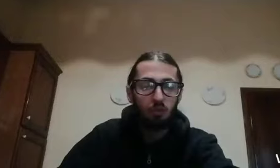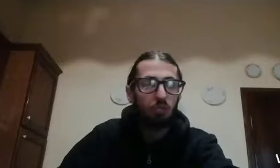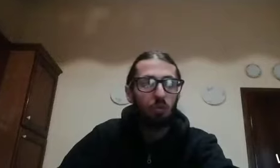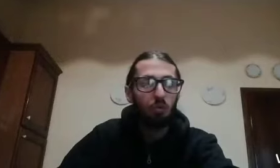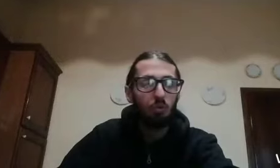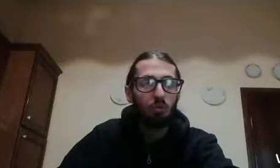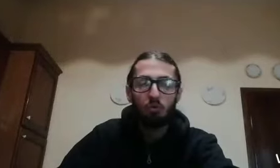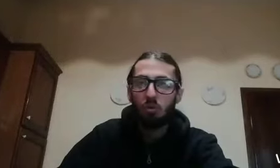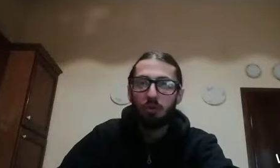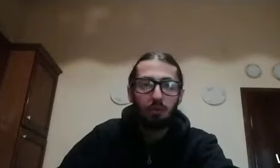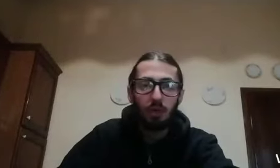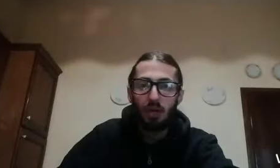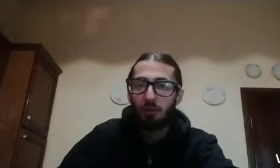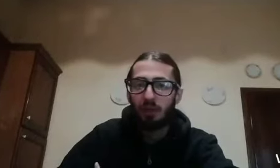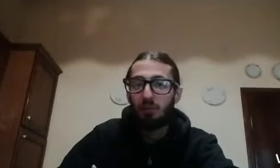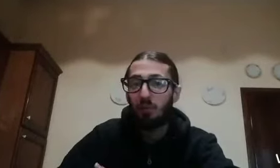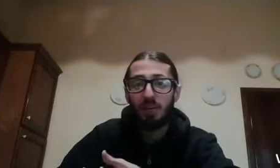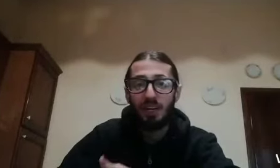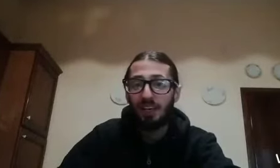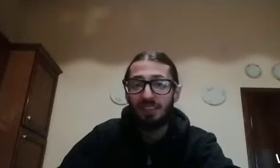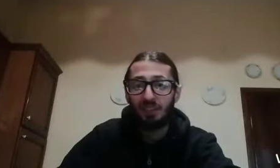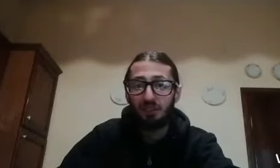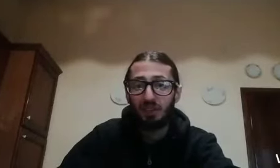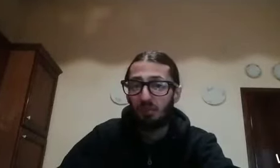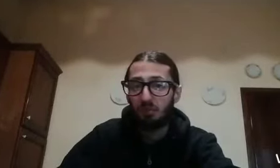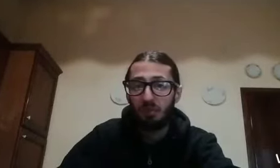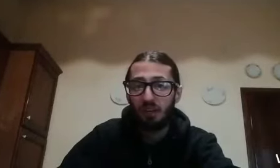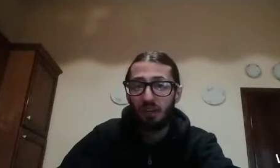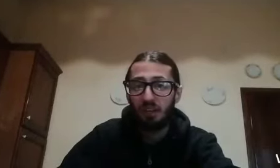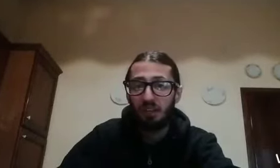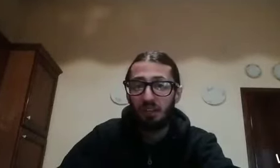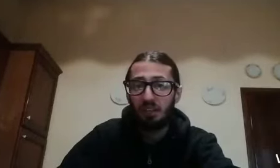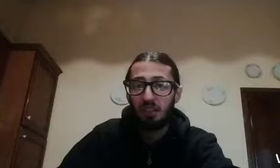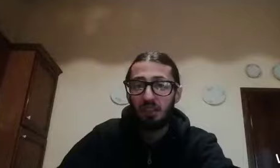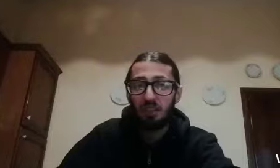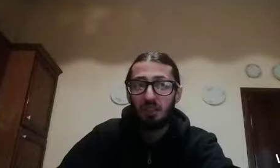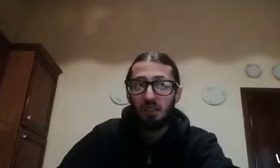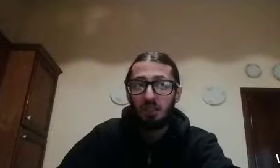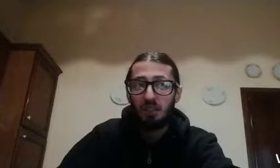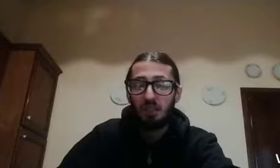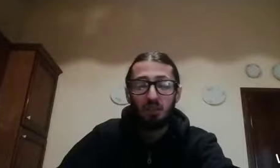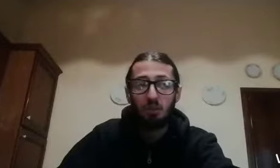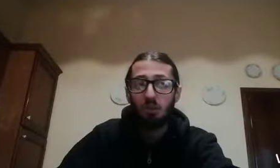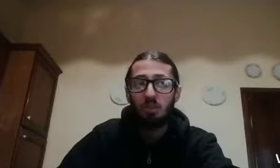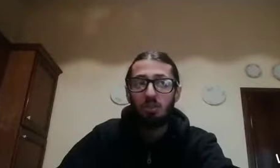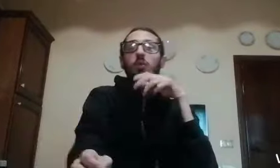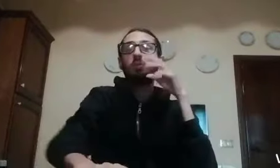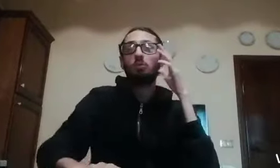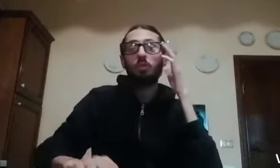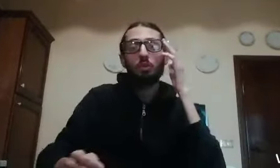alcun modo non solo la fa male ma tu non può neanche essere contenta di farlo comunque in sintesi questo video